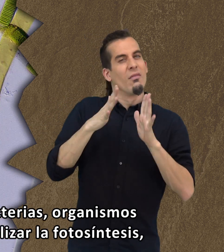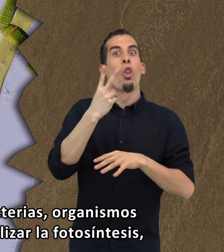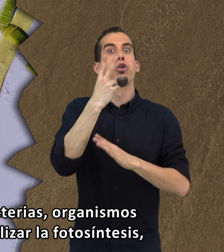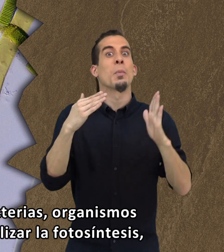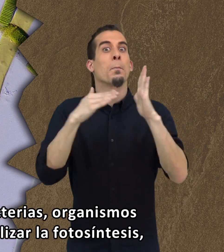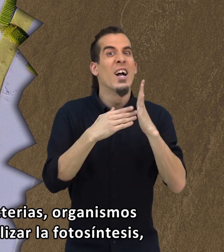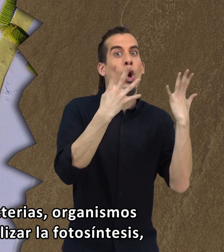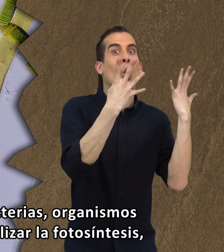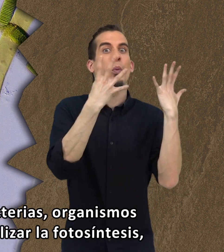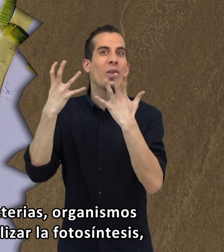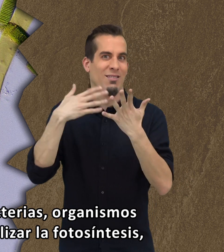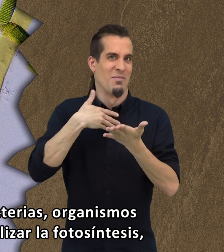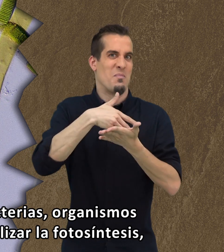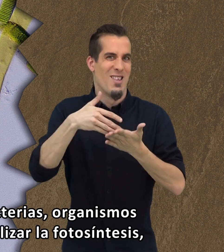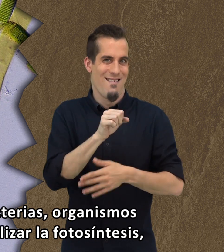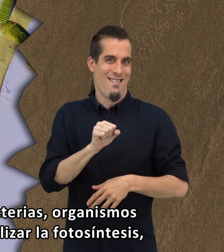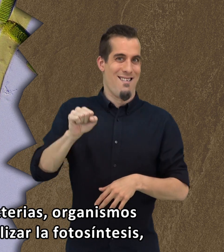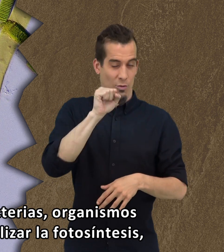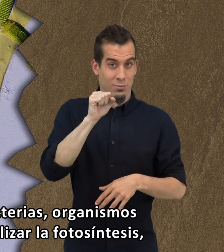Organismos capaces de realizar la fotosíntesis,